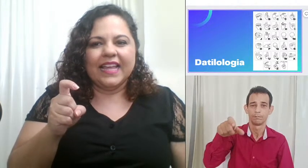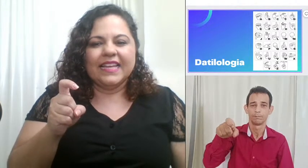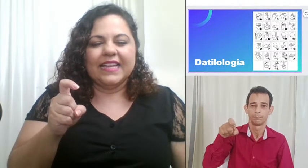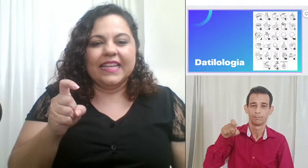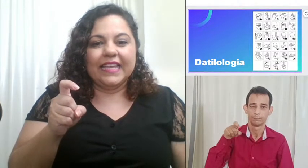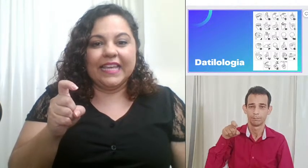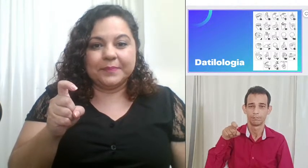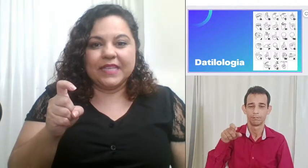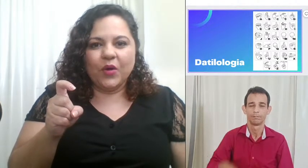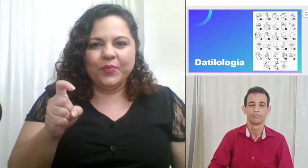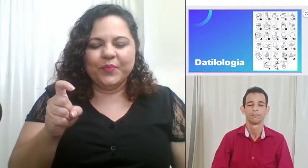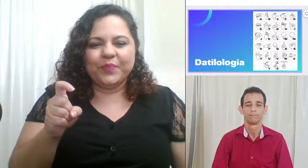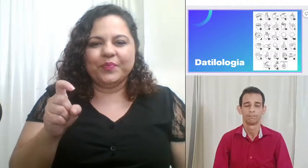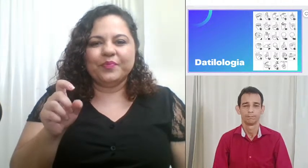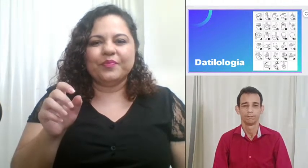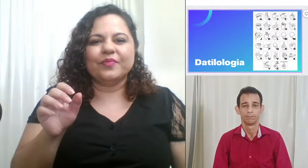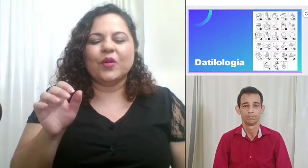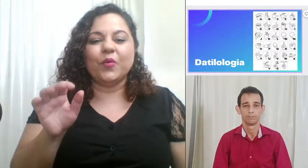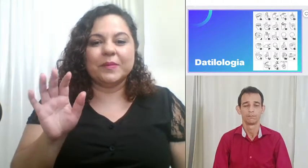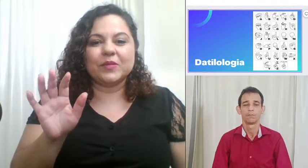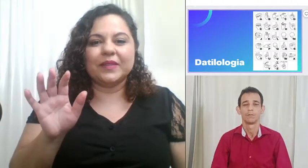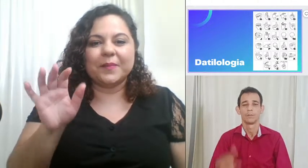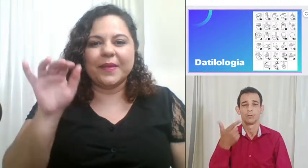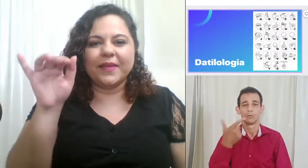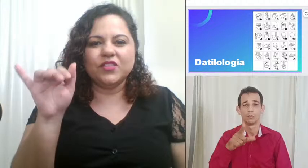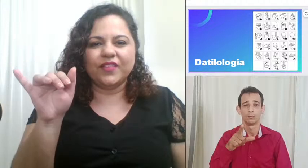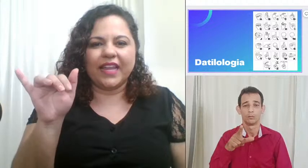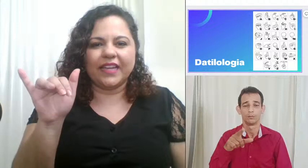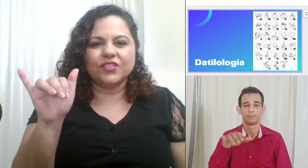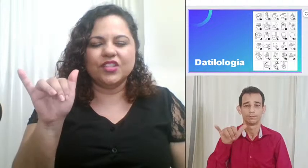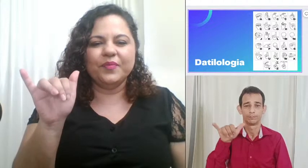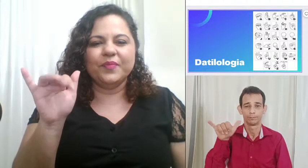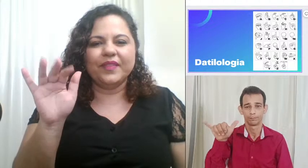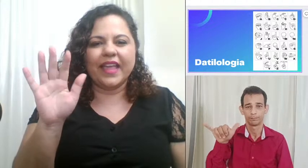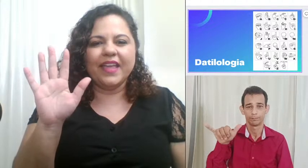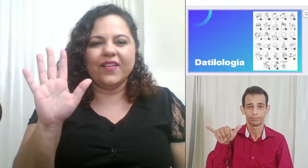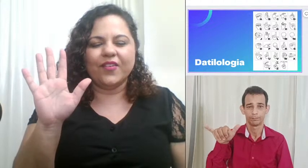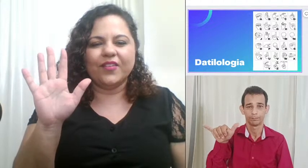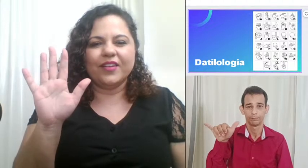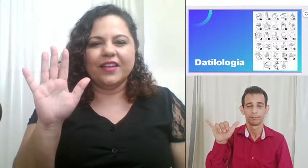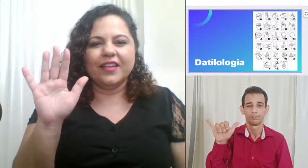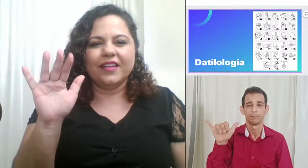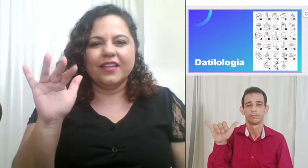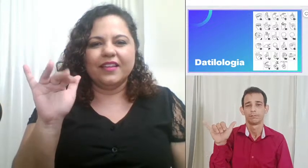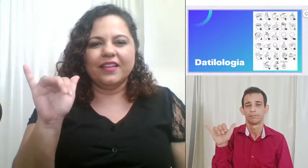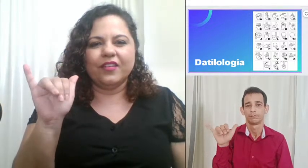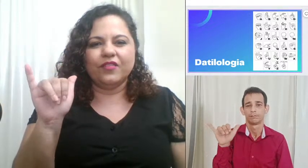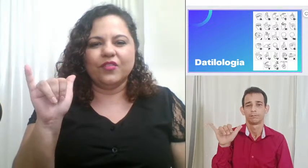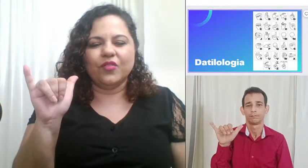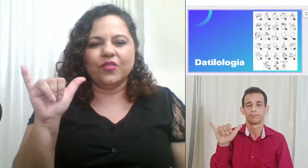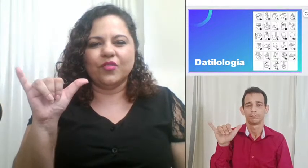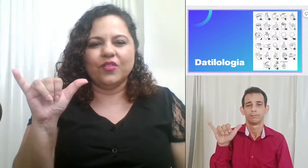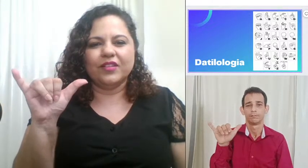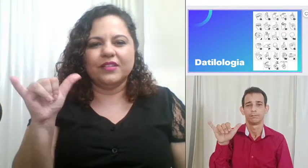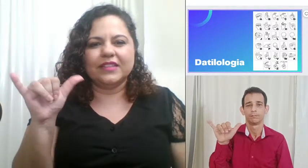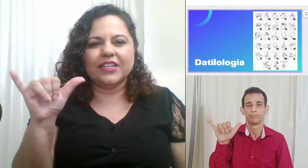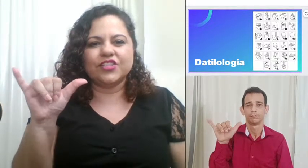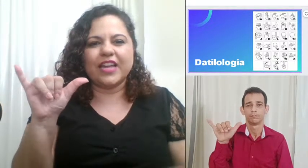Y o Y também é bem diferente né ó eu vou deixar